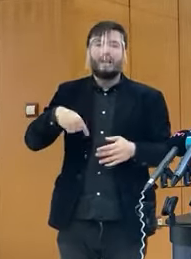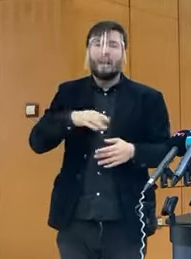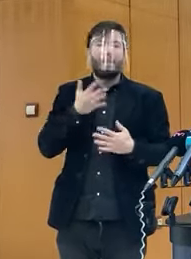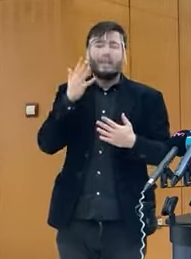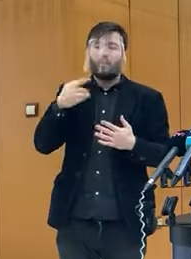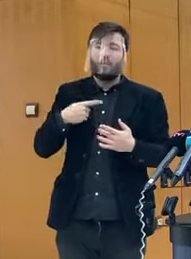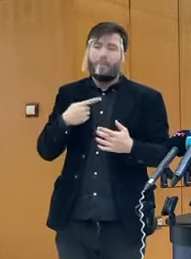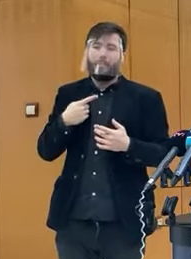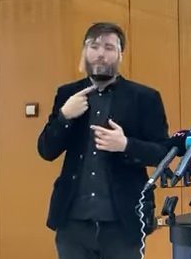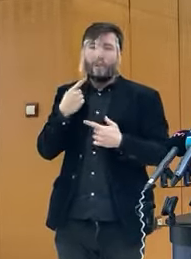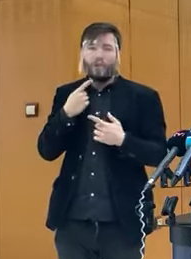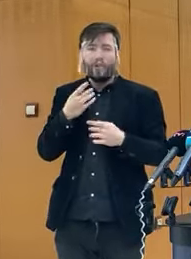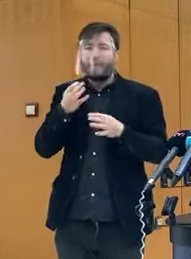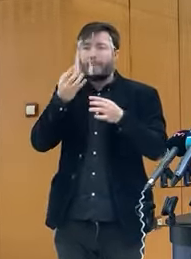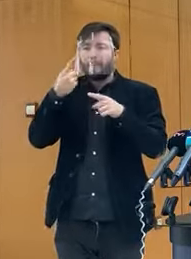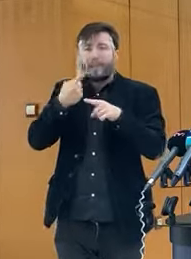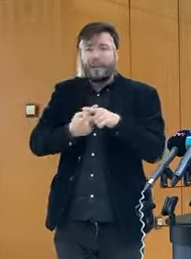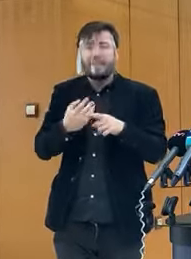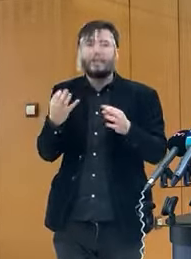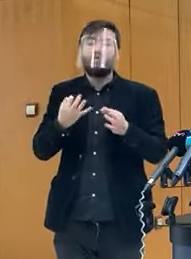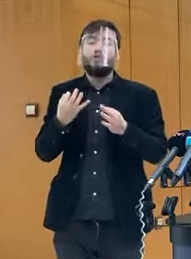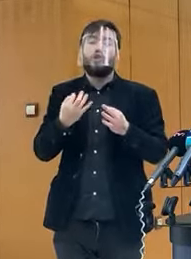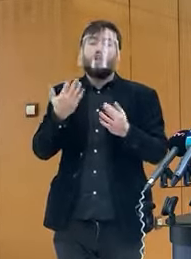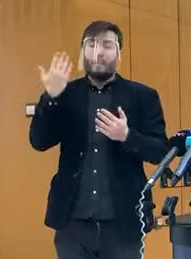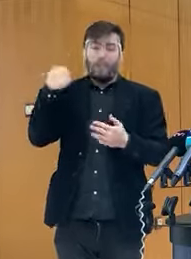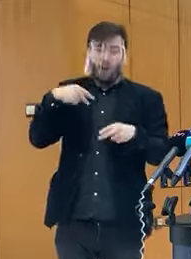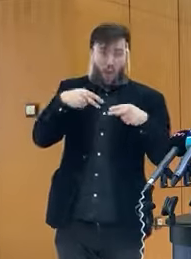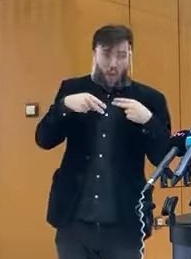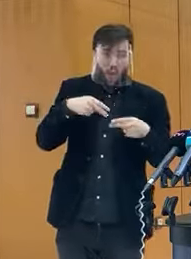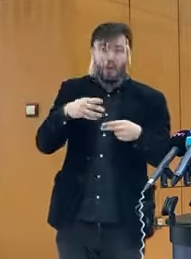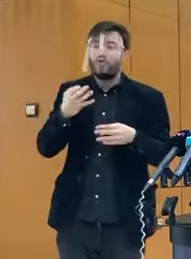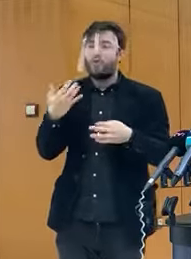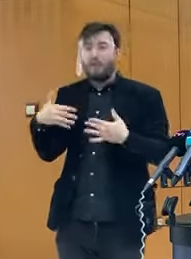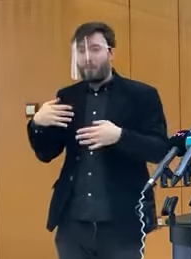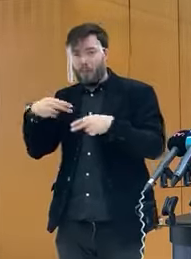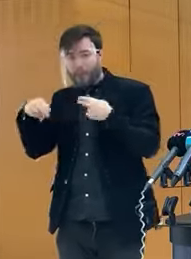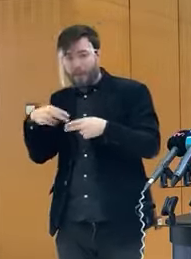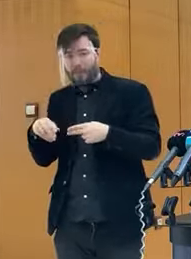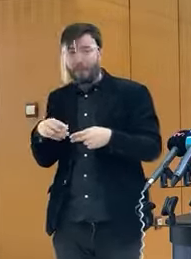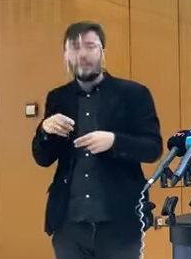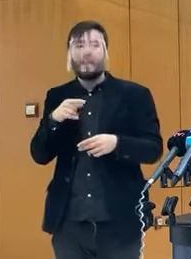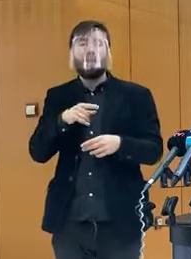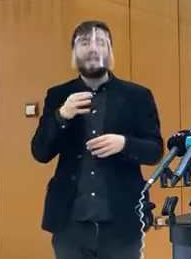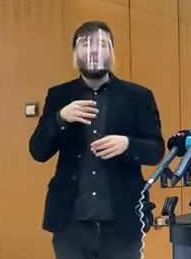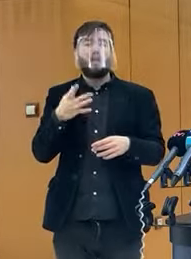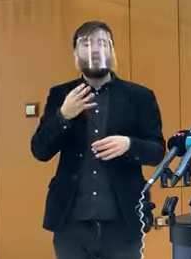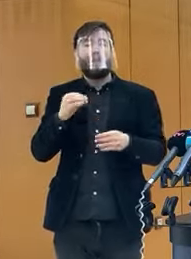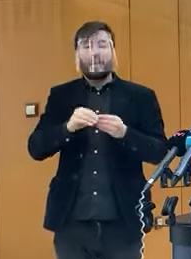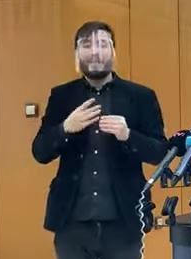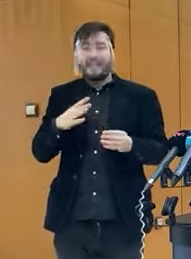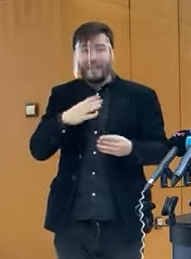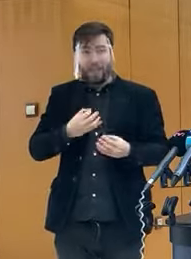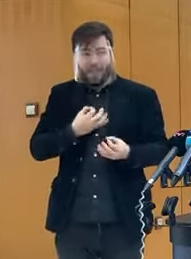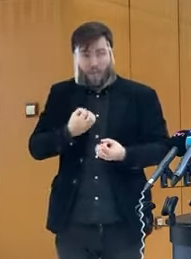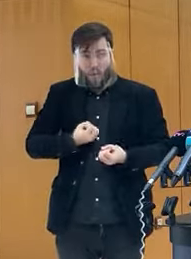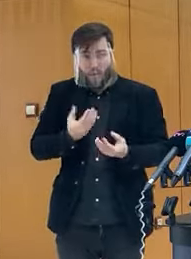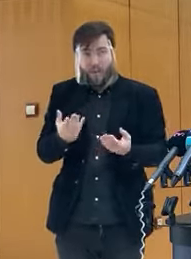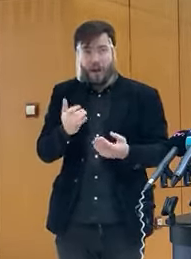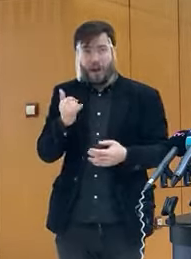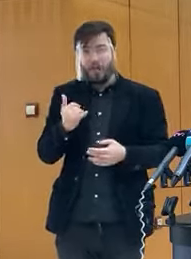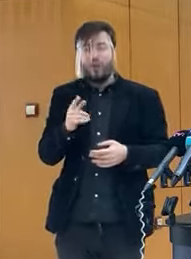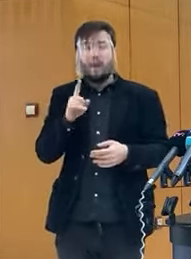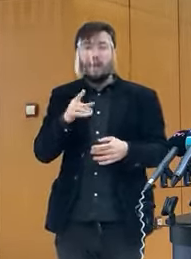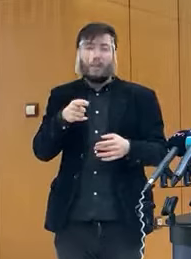o čom sme sa bavili a o čom sme sa nebavili, okrem tých veciach, o ktorých vás informovať chcem. Ale to